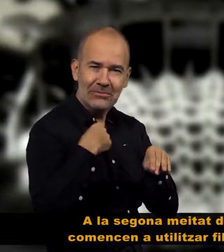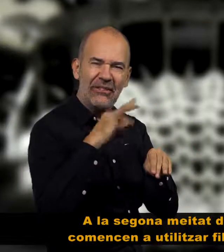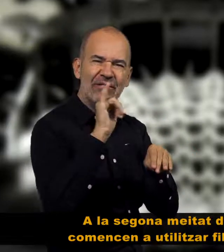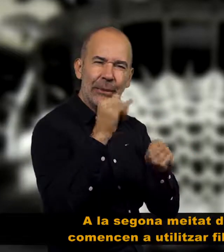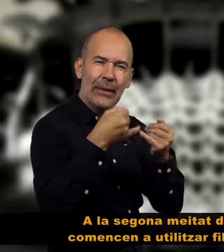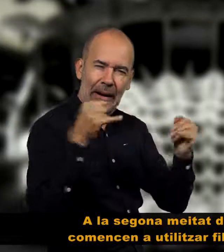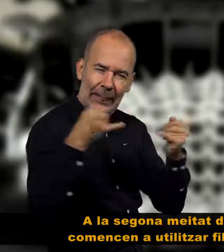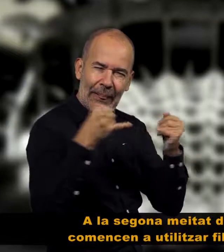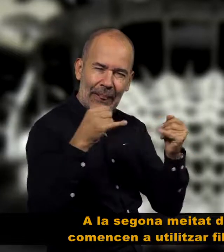físicament.